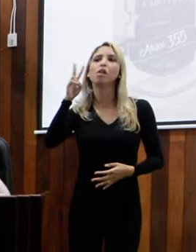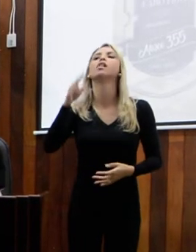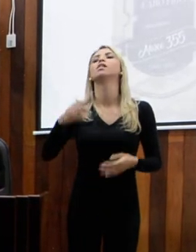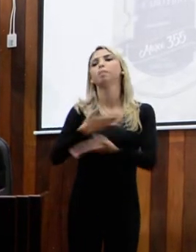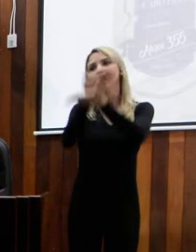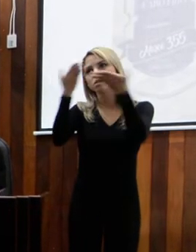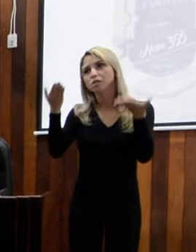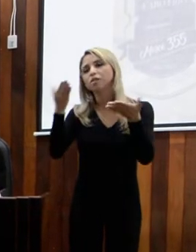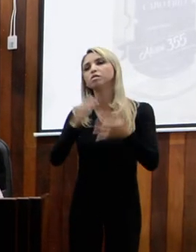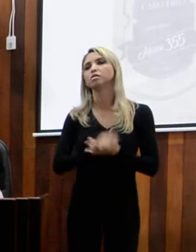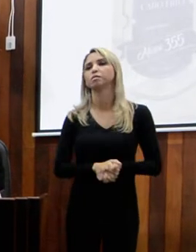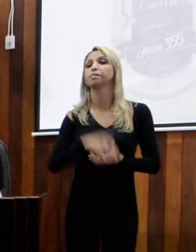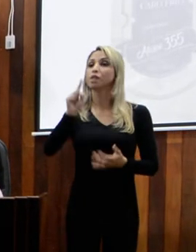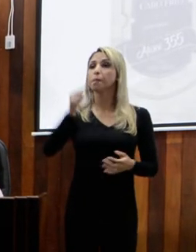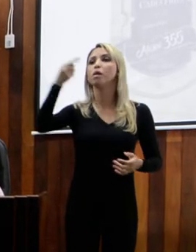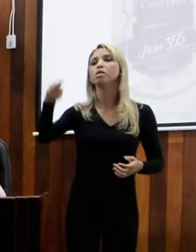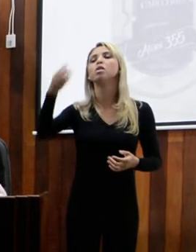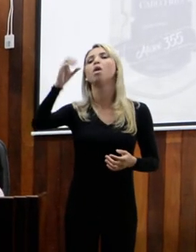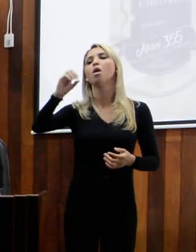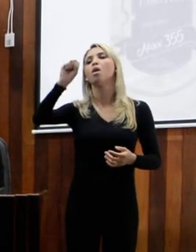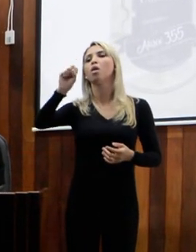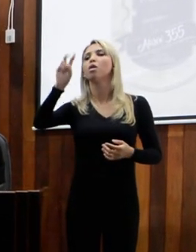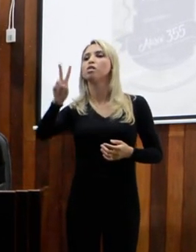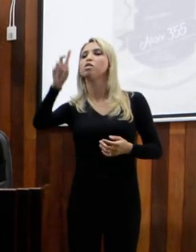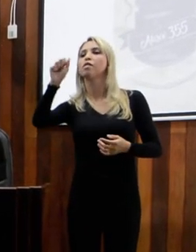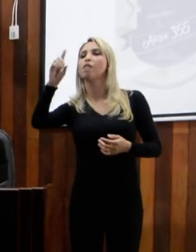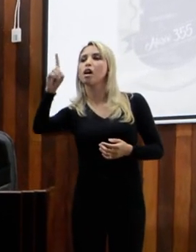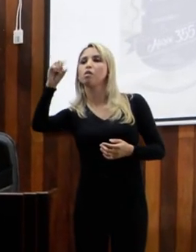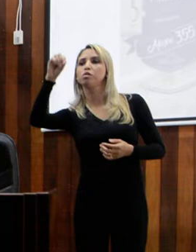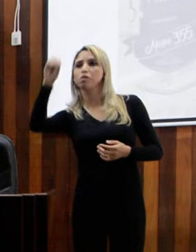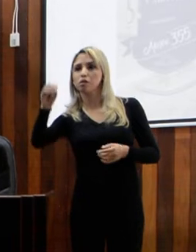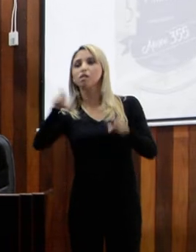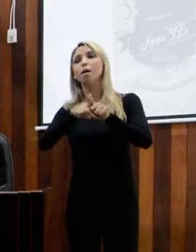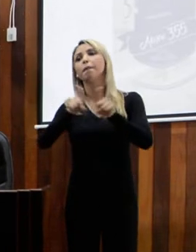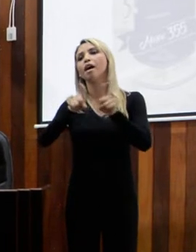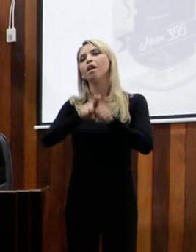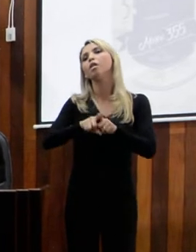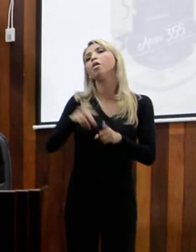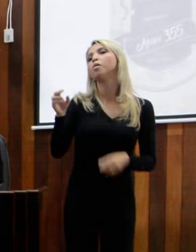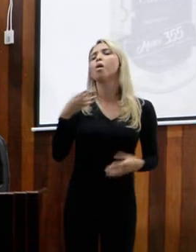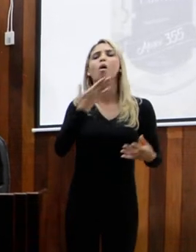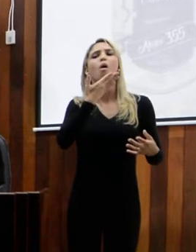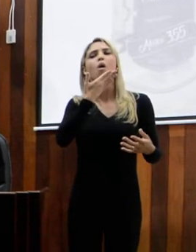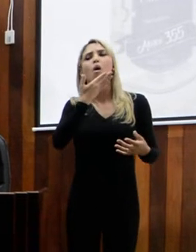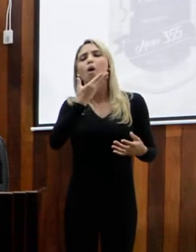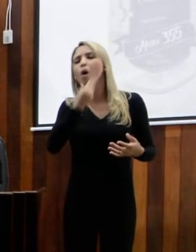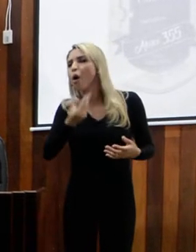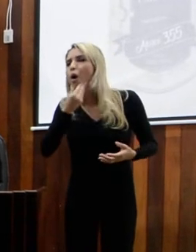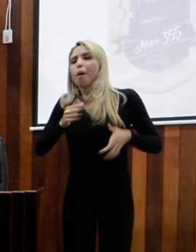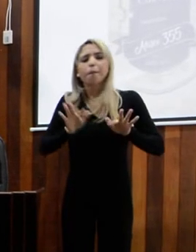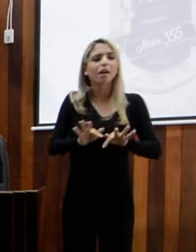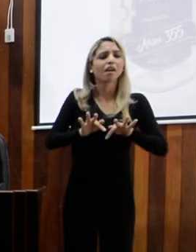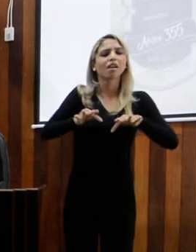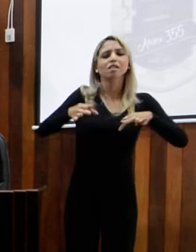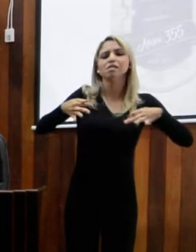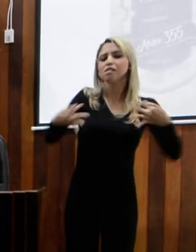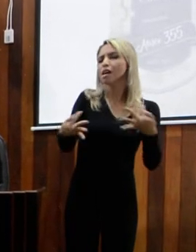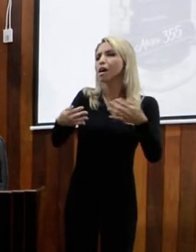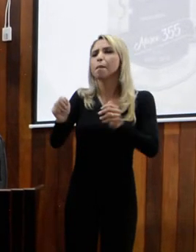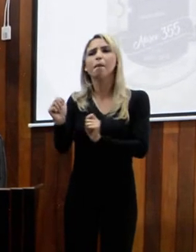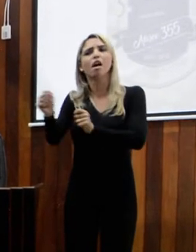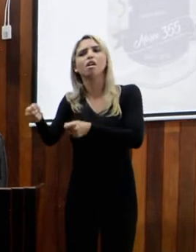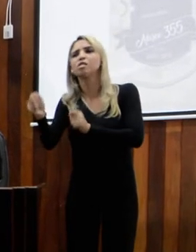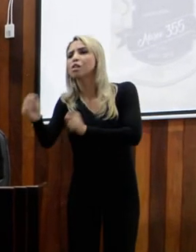Osvaldo Santos Rodrigues, um homem simples, estivador, pescador, blá, blá, blá, defensor do povo.